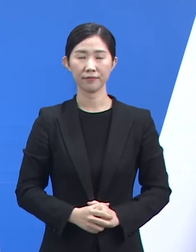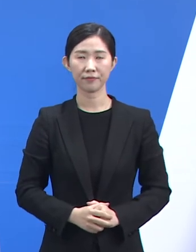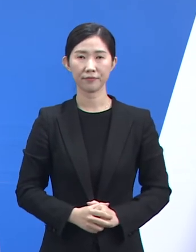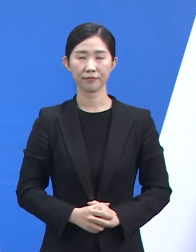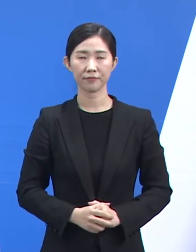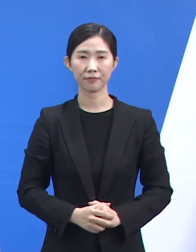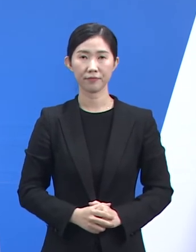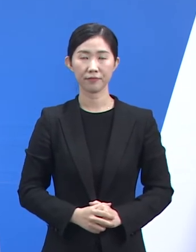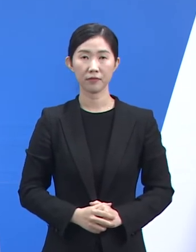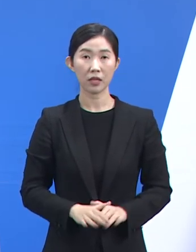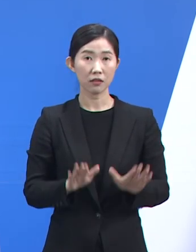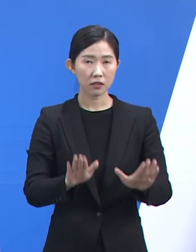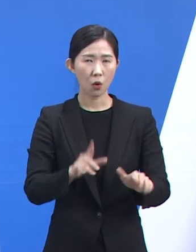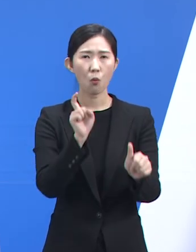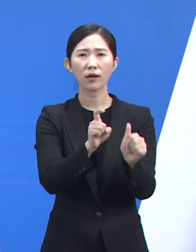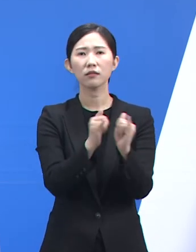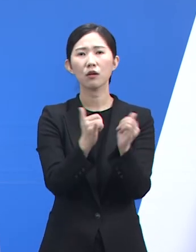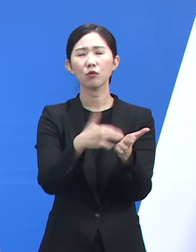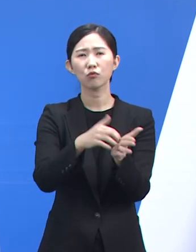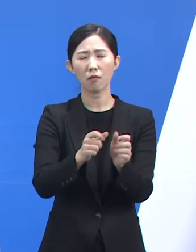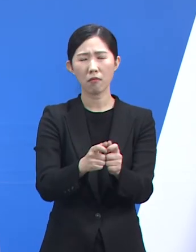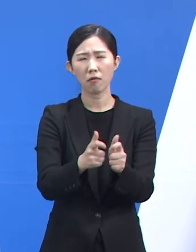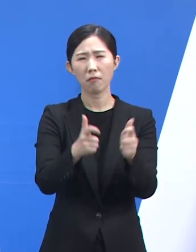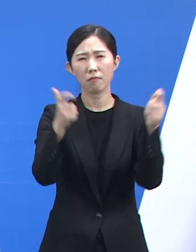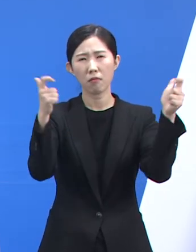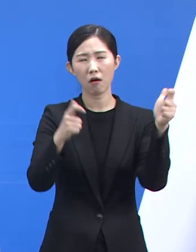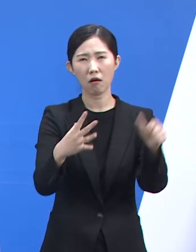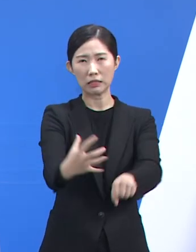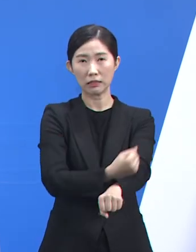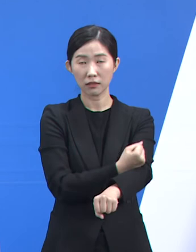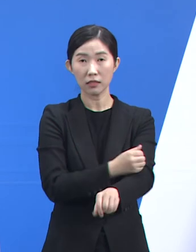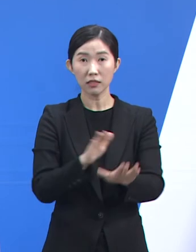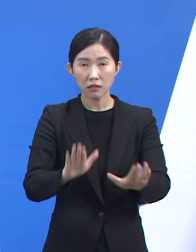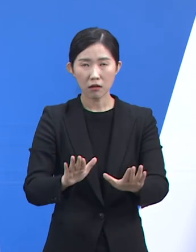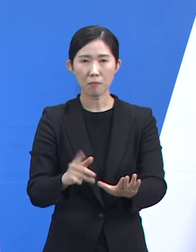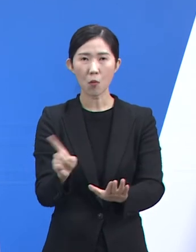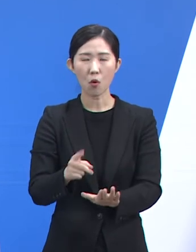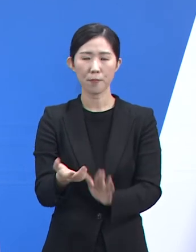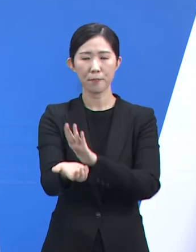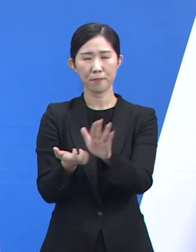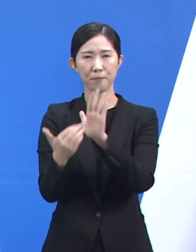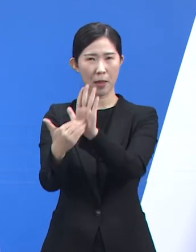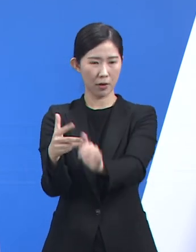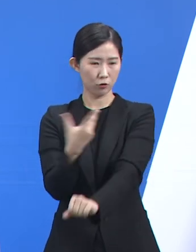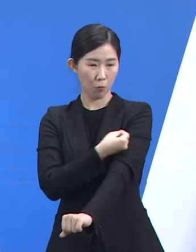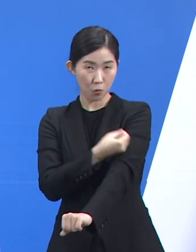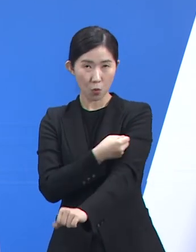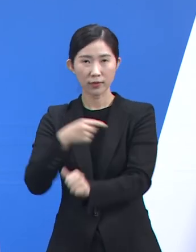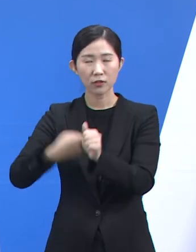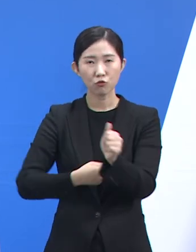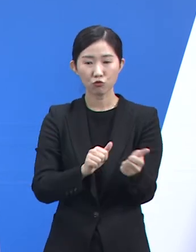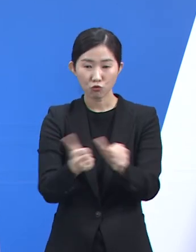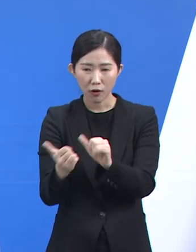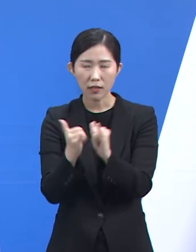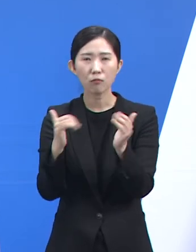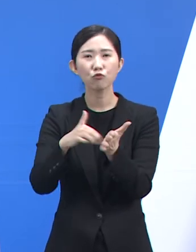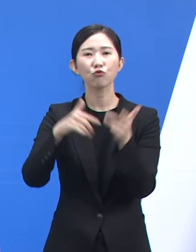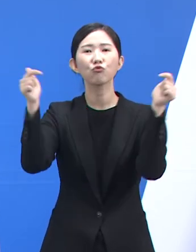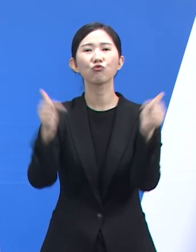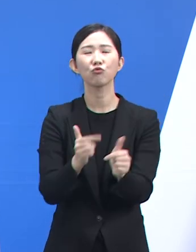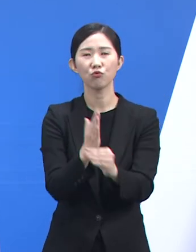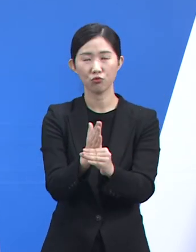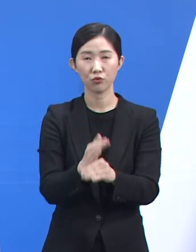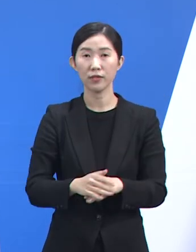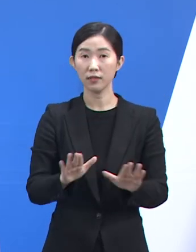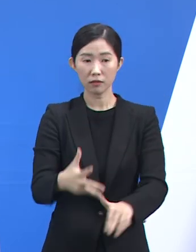여인들 많은 확진자가 발생하고 있음에도 불구하고 높은 예방접종률로 인해 치명률은 낮게 유지되고 있습니다. 기차는 백신